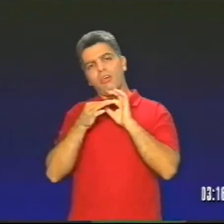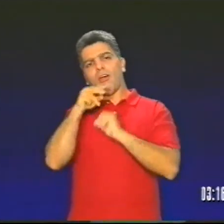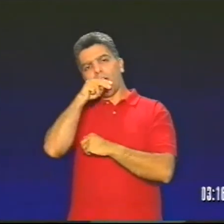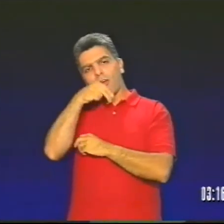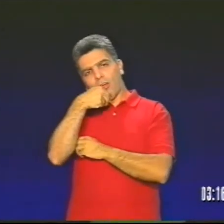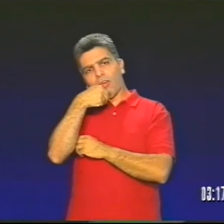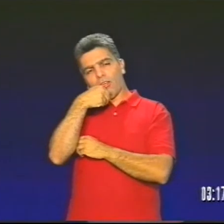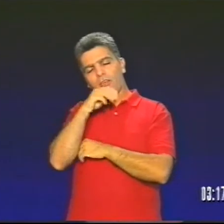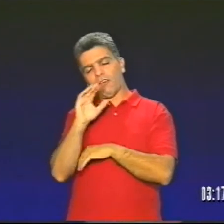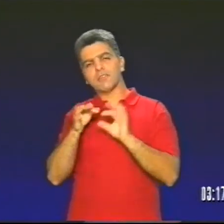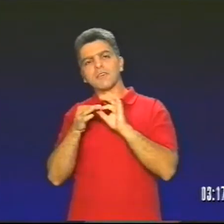τα αυτιά μπροστά στο πρόσωπό του Και κοιμήθηκε